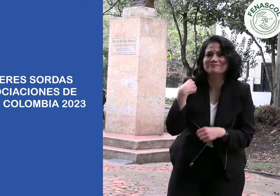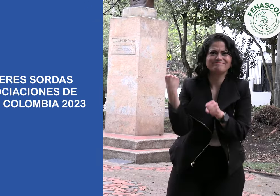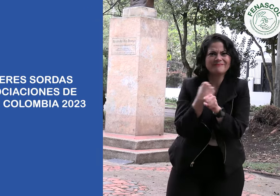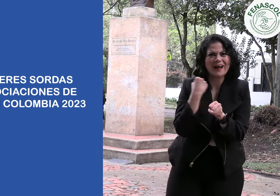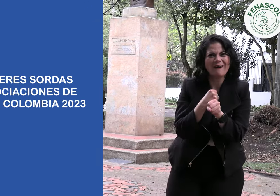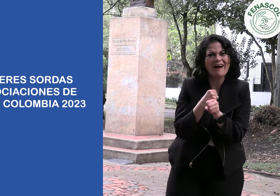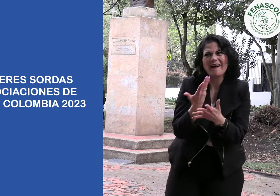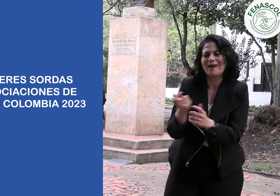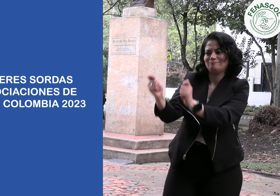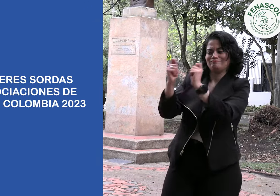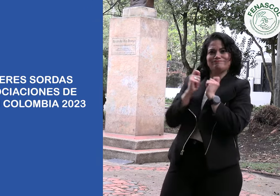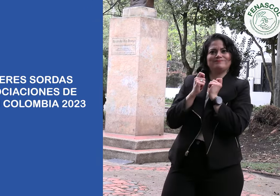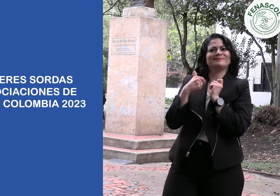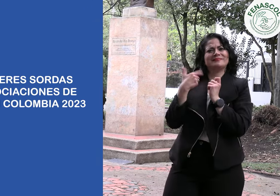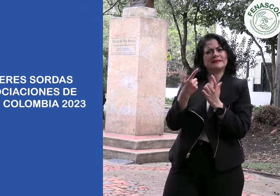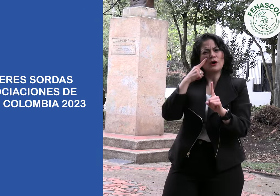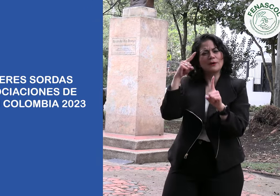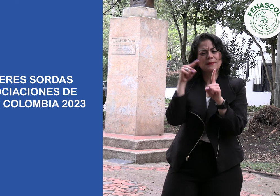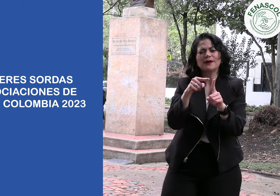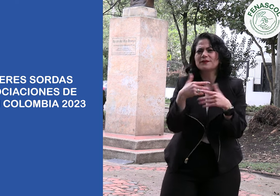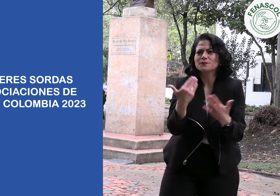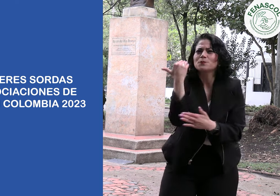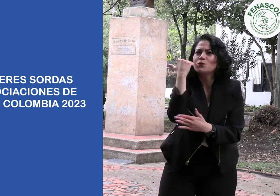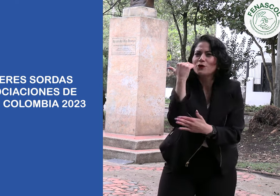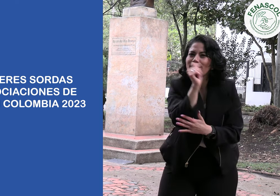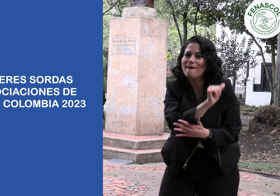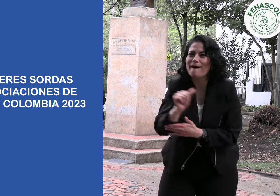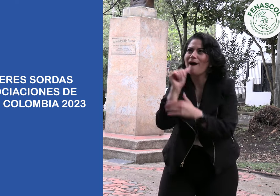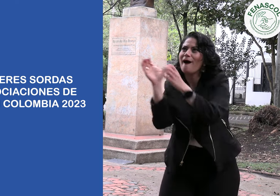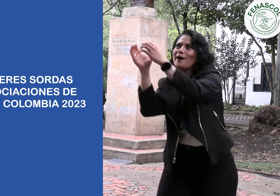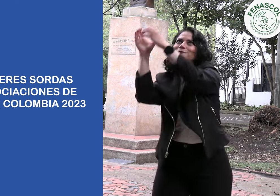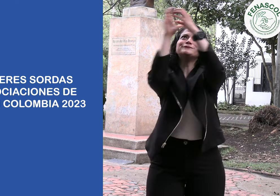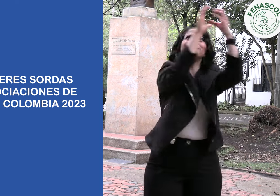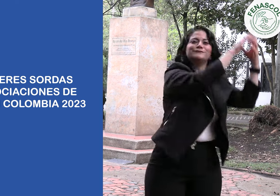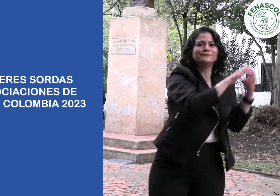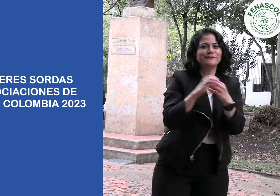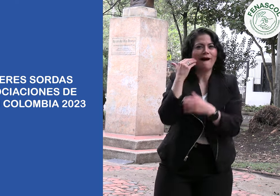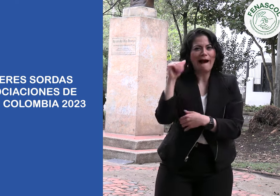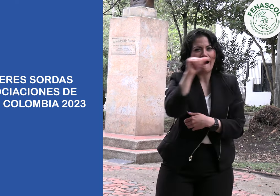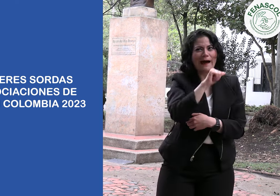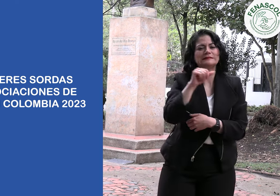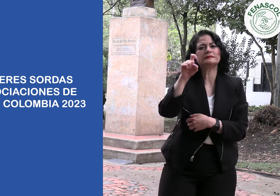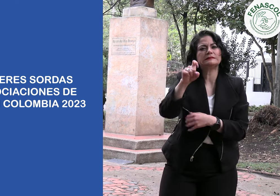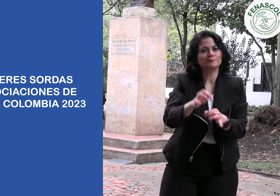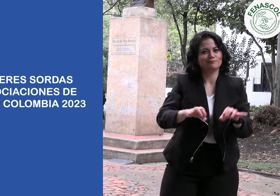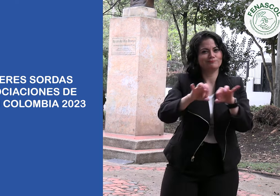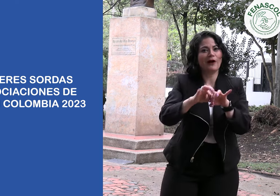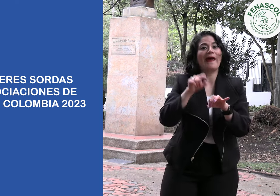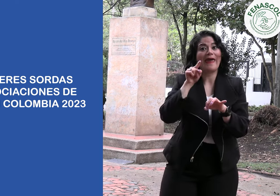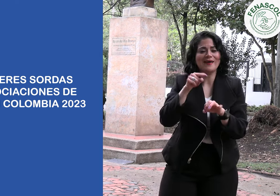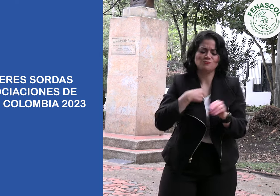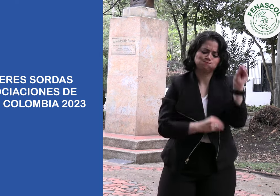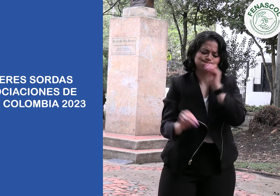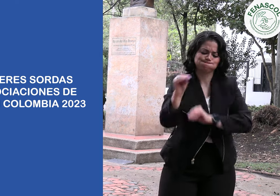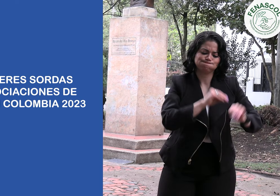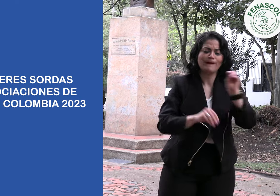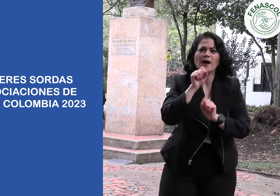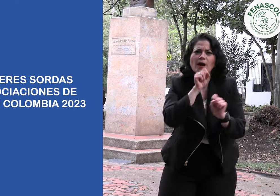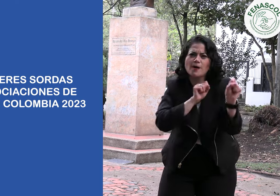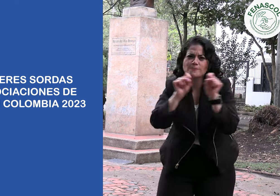Además, se me ha encomendado realizar una encuesta sobre la situación de las mujeres sordas en las asociaciones de personas sordas